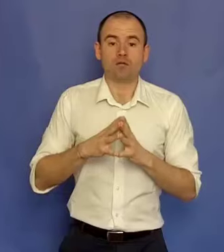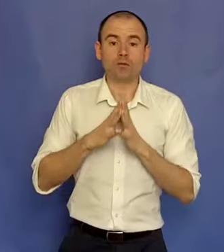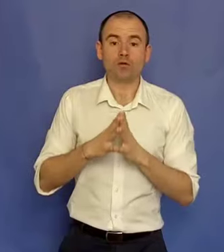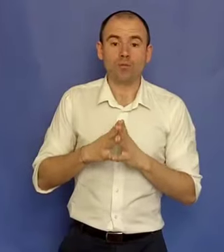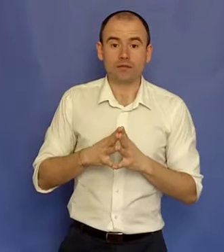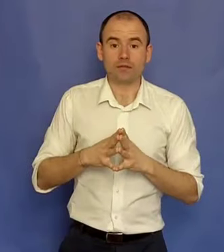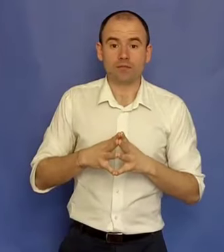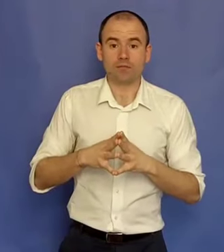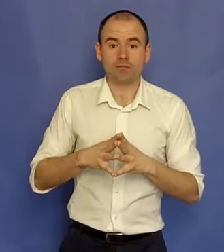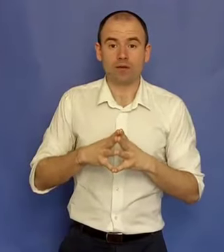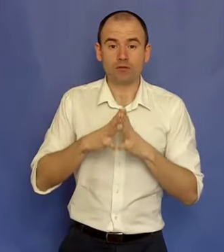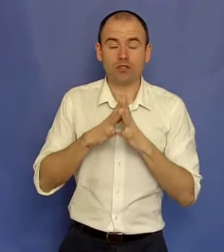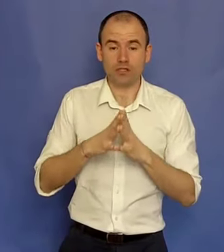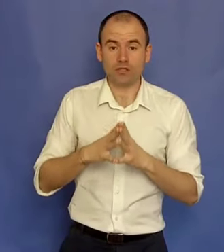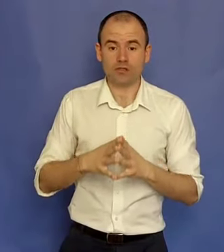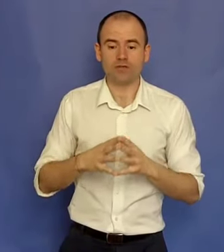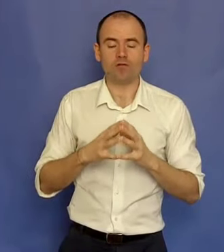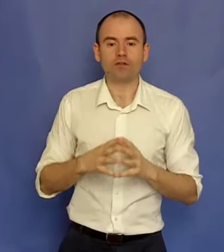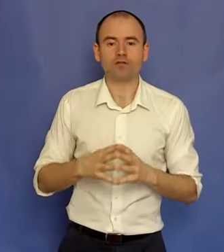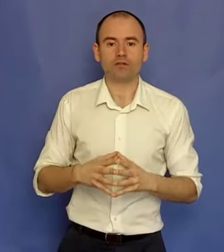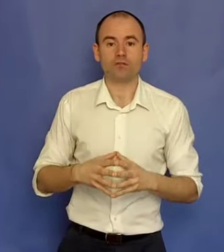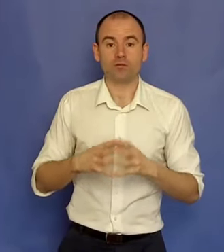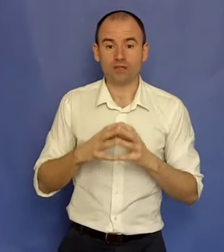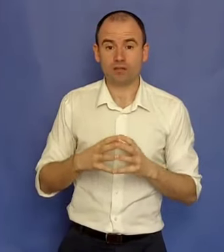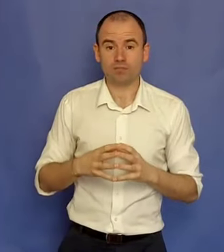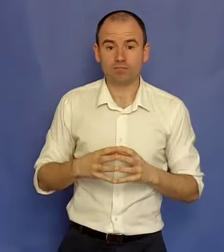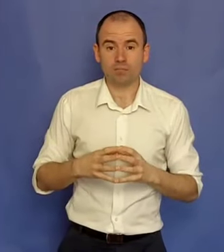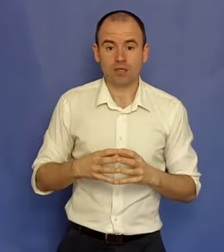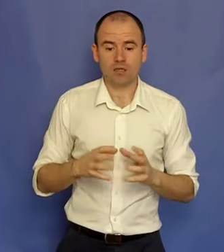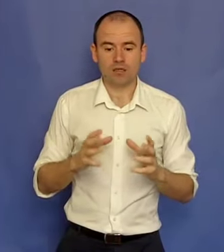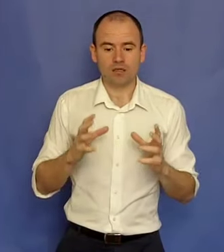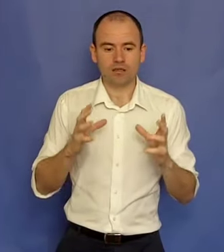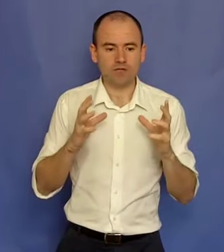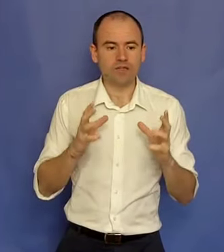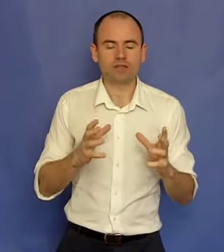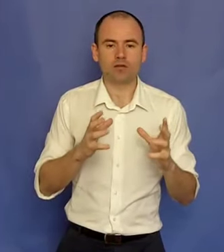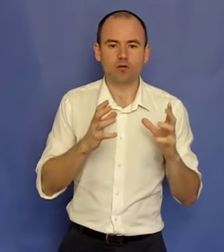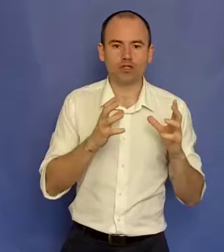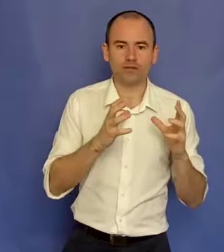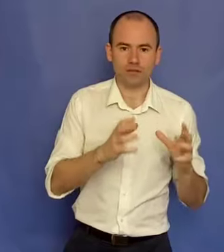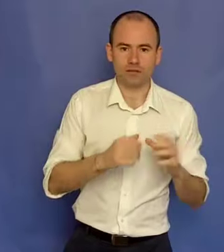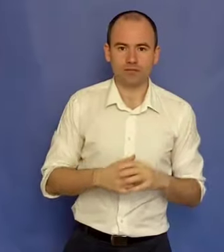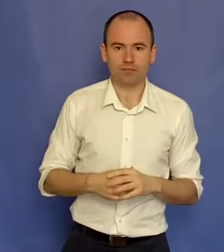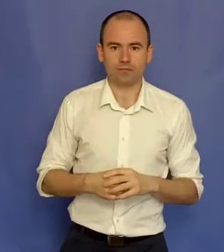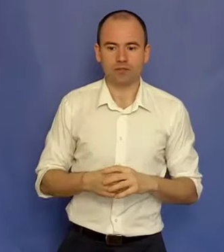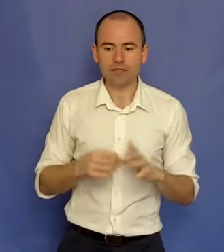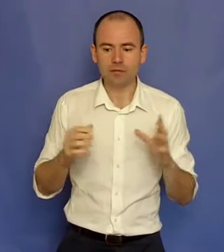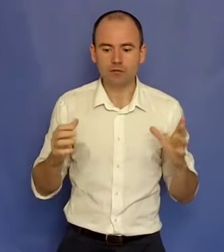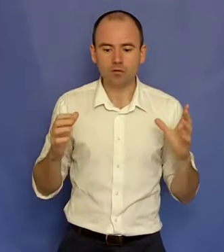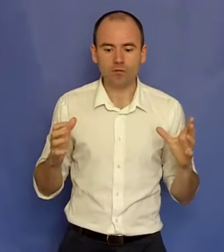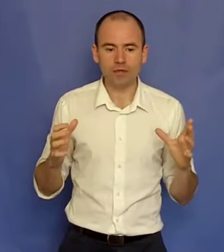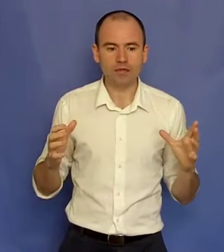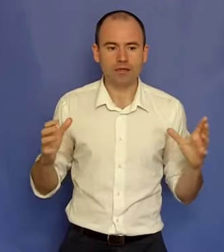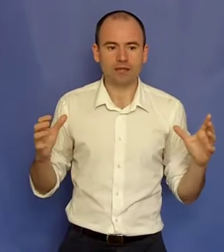următorul pas, pasul 5, este foarte, foarte important să înveți să te concentrezi. Trăim într-o lume în care